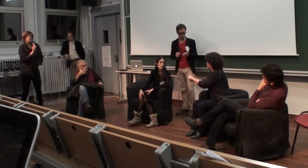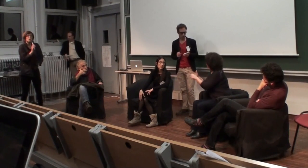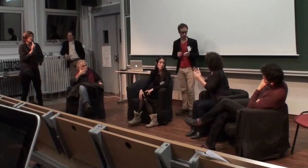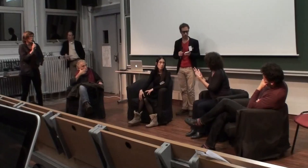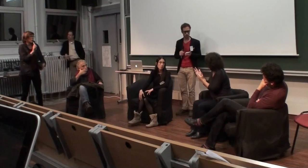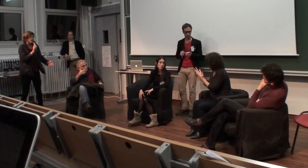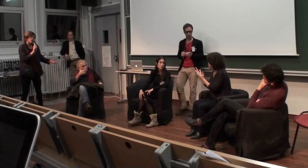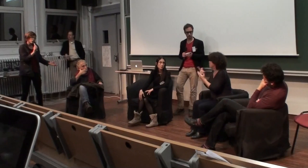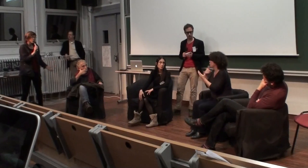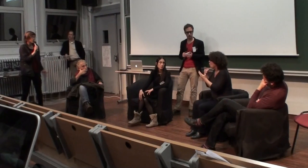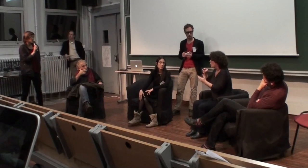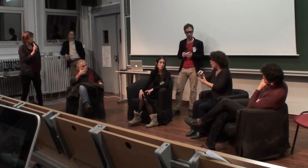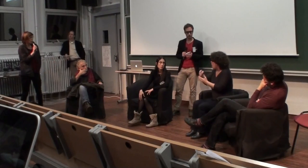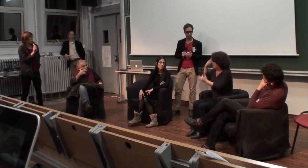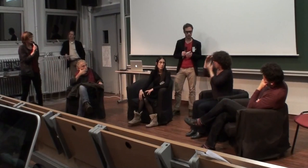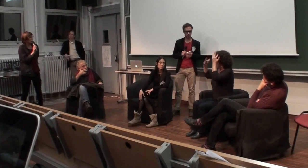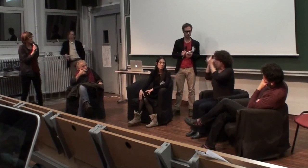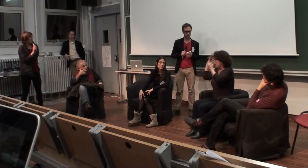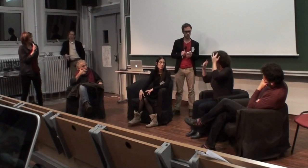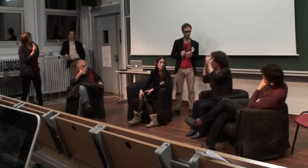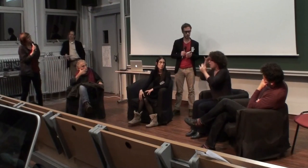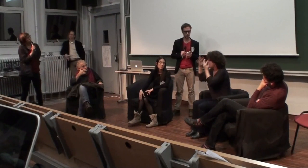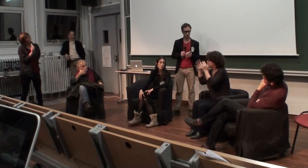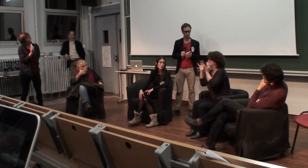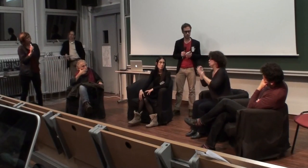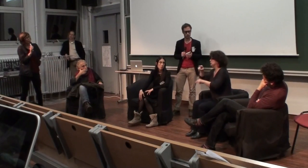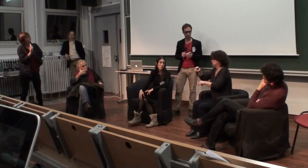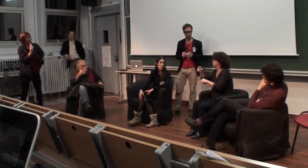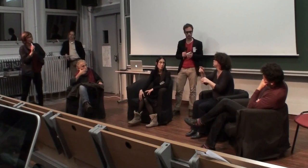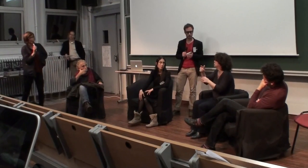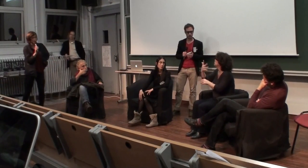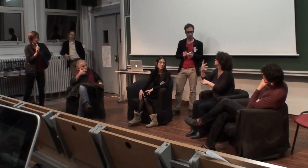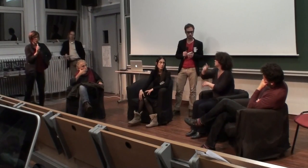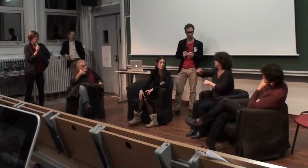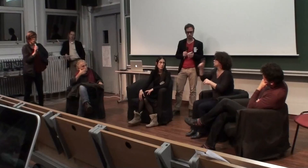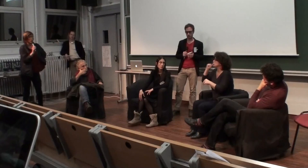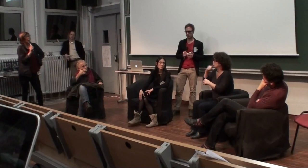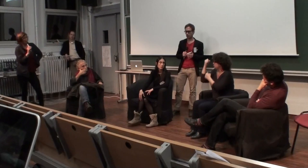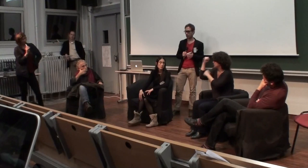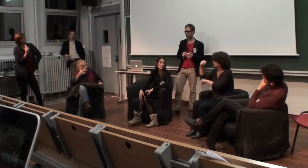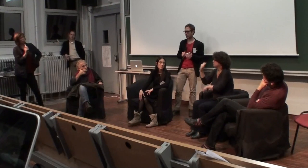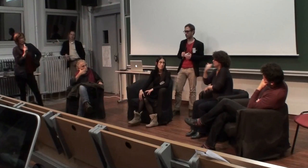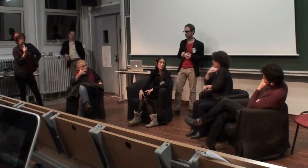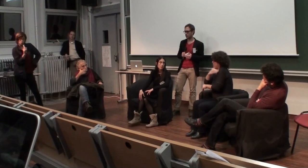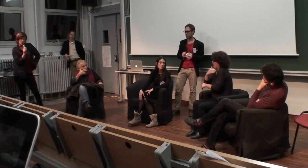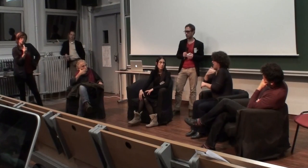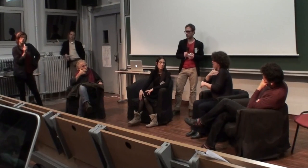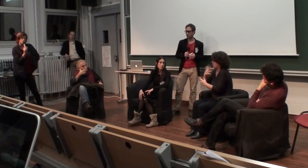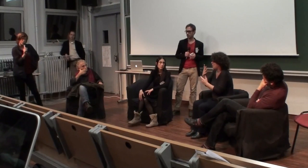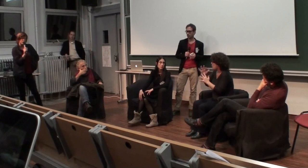pour 10 enfants, y avait 9 enfants plantés, donc c'était une situation très, très importante à l'époque, et il a 5 personnes sourdes qui se sont mises en